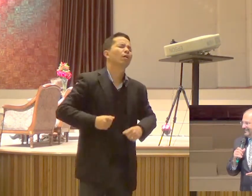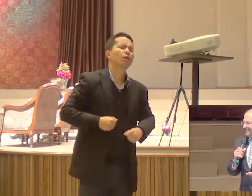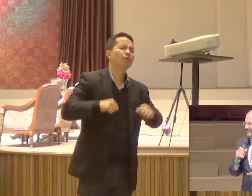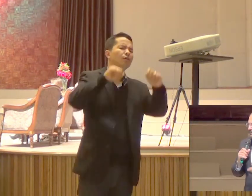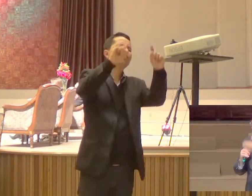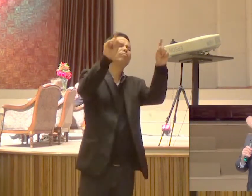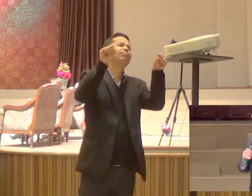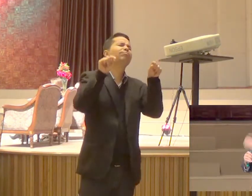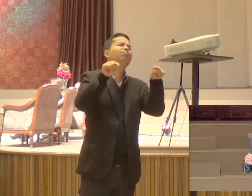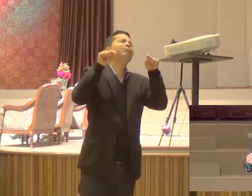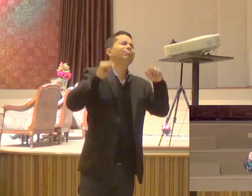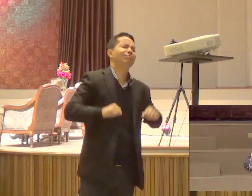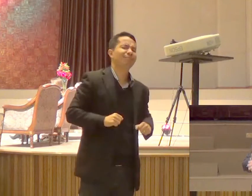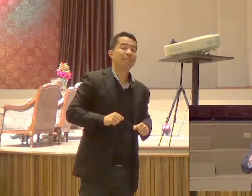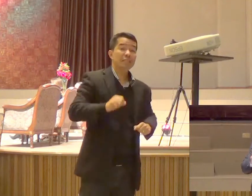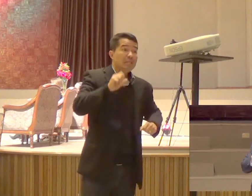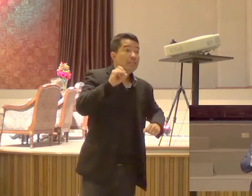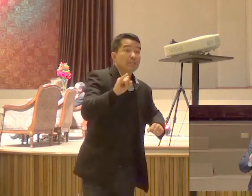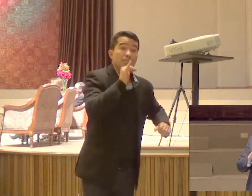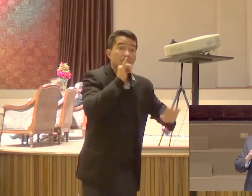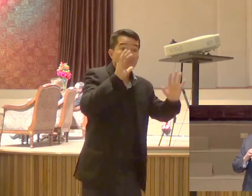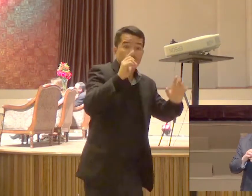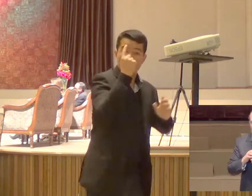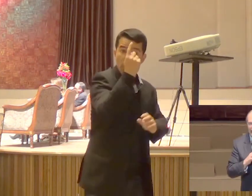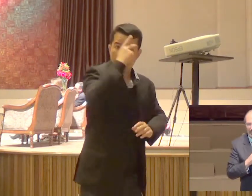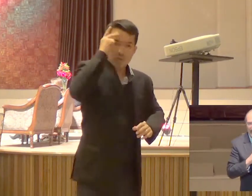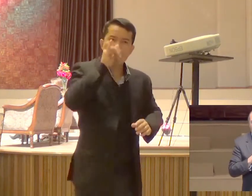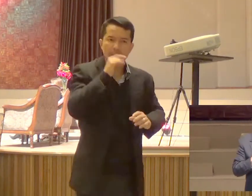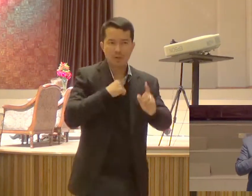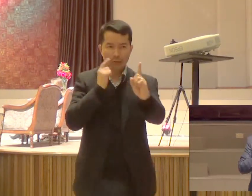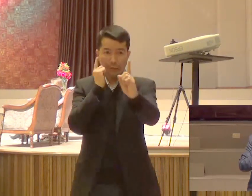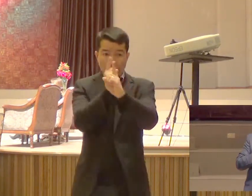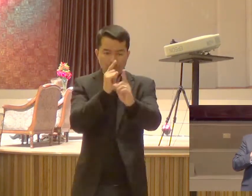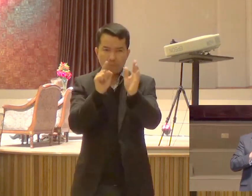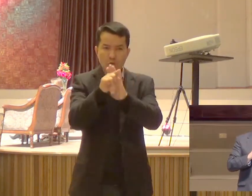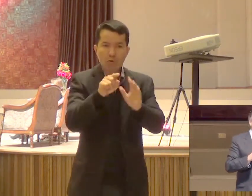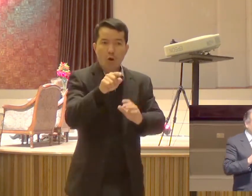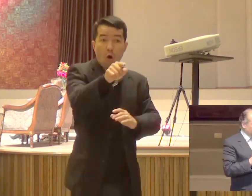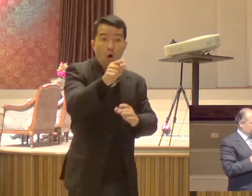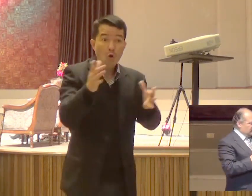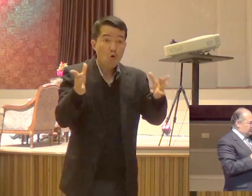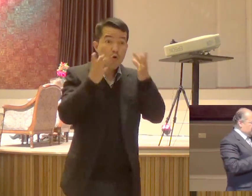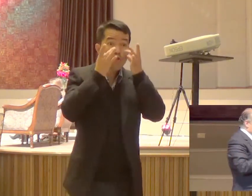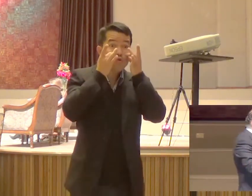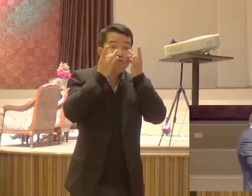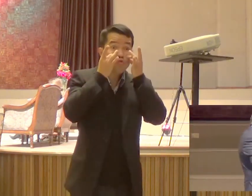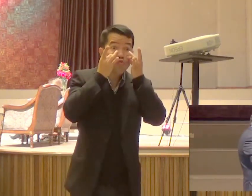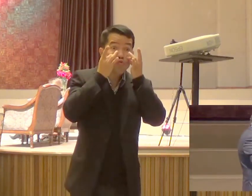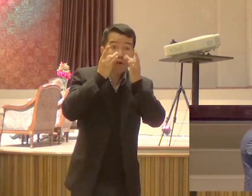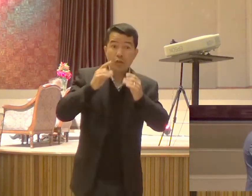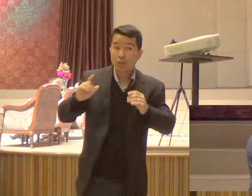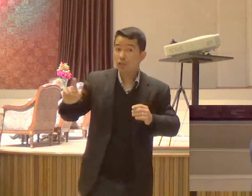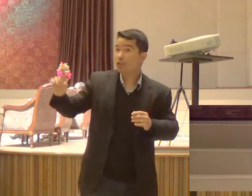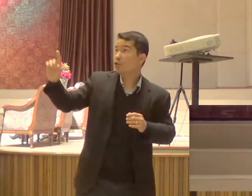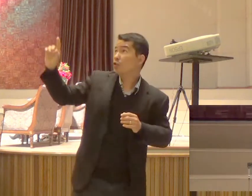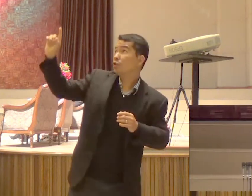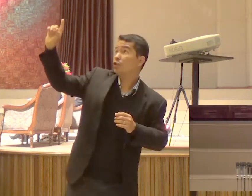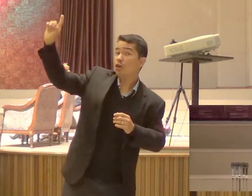Se alguém chegar Agora aqui Para você E falar assim Olha nós estamos Aqui ao vivo Numa transmissão Da CNN Sei lá o que